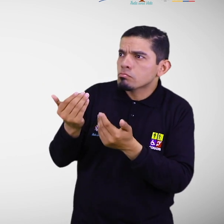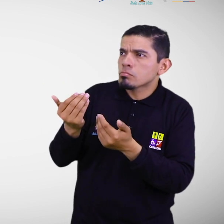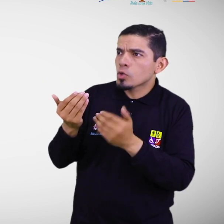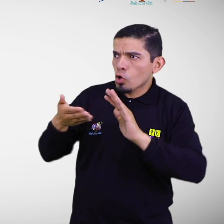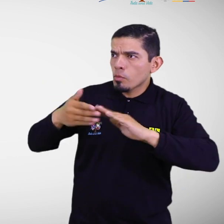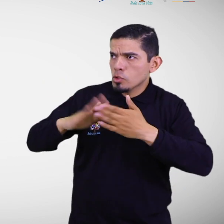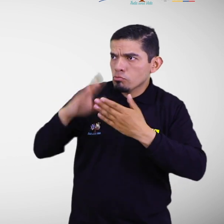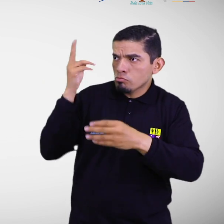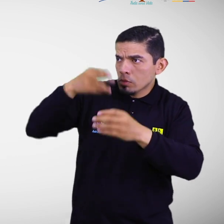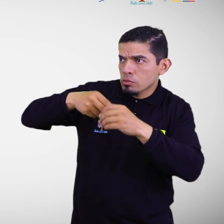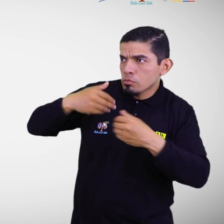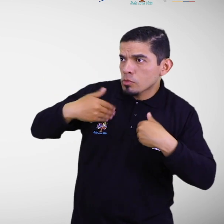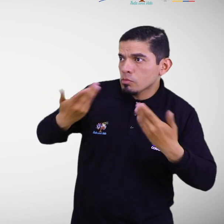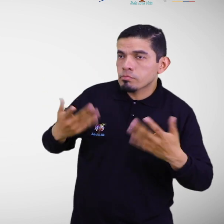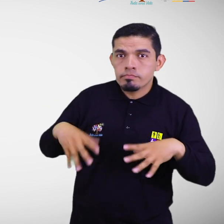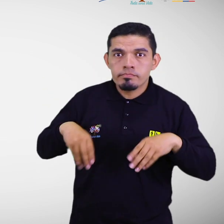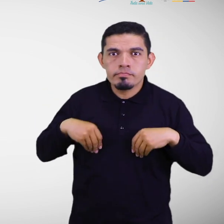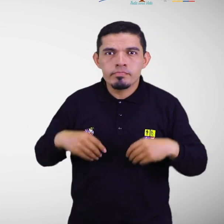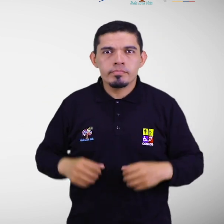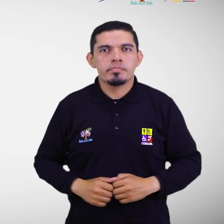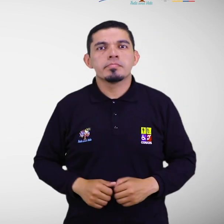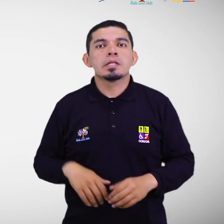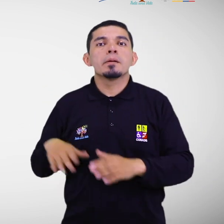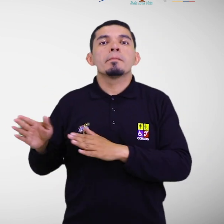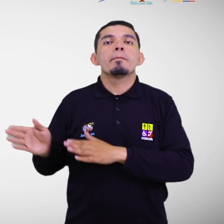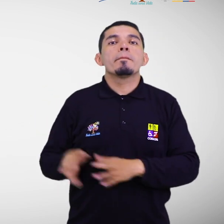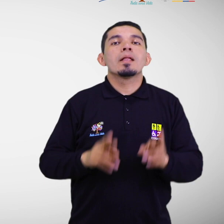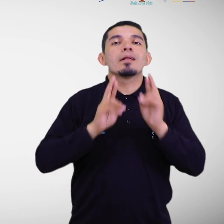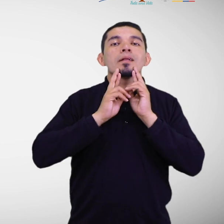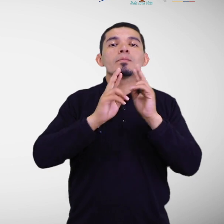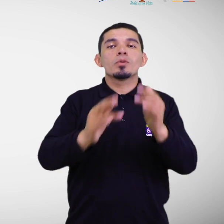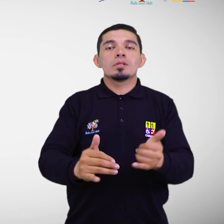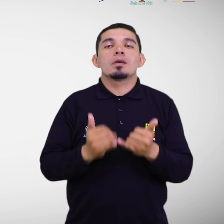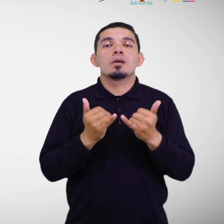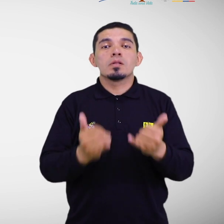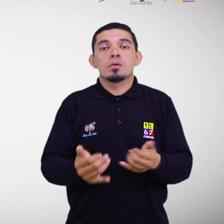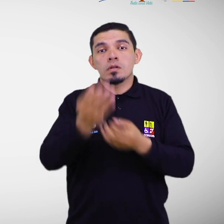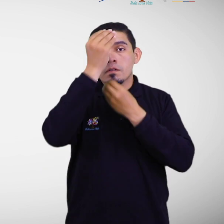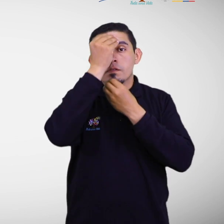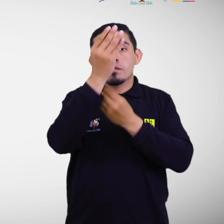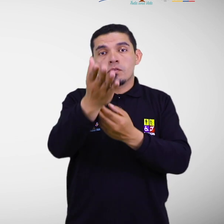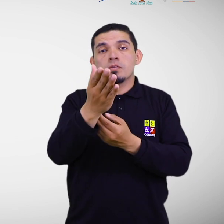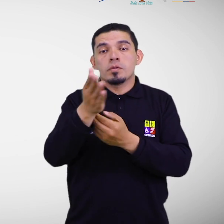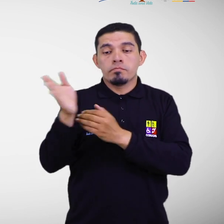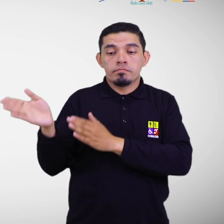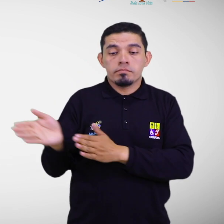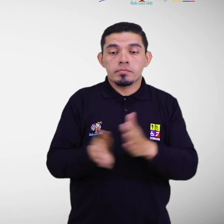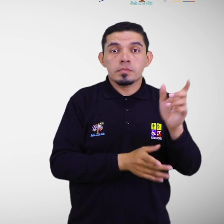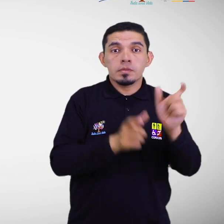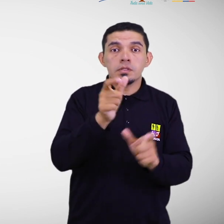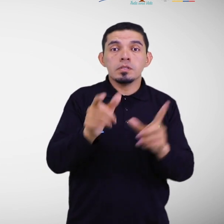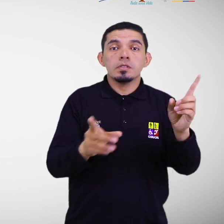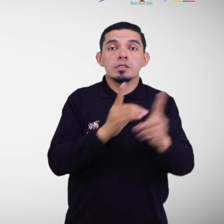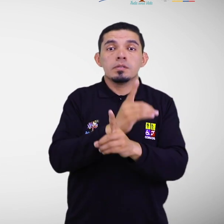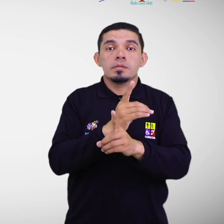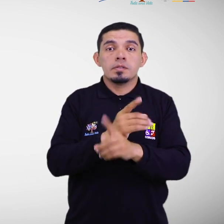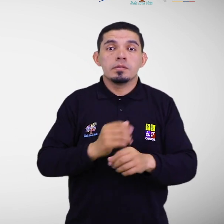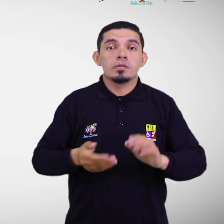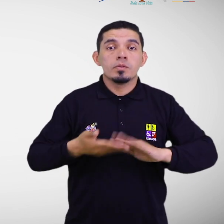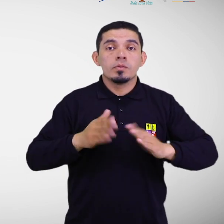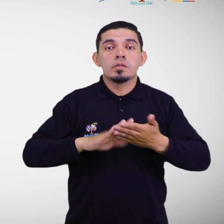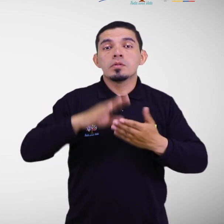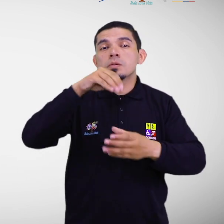comisiones. Actualización del plan de respuesta con información pertinente de las personas con discapacidad en la